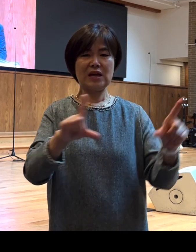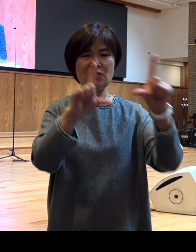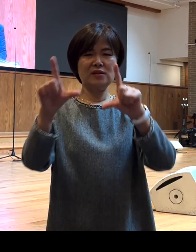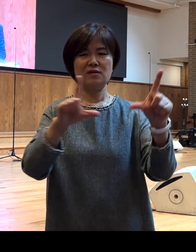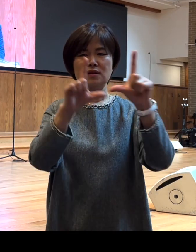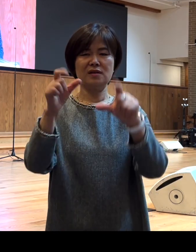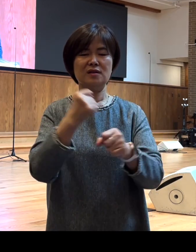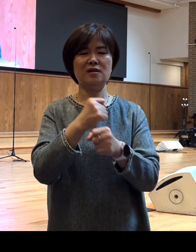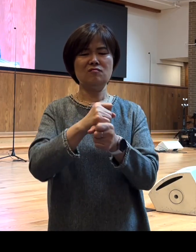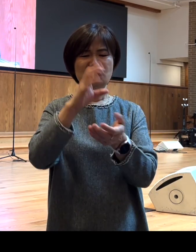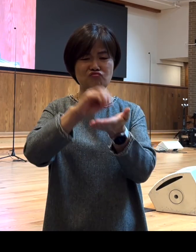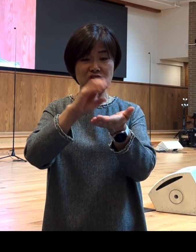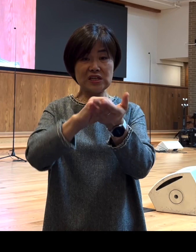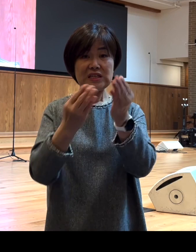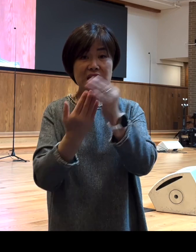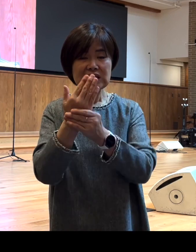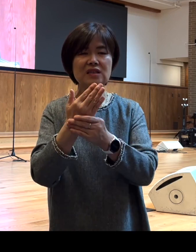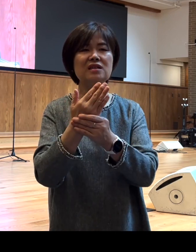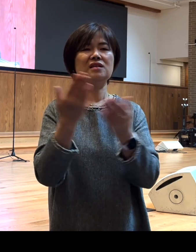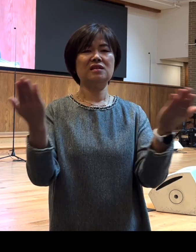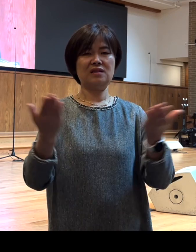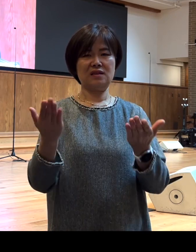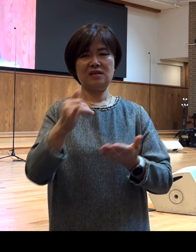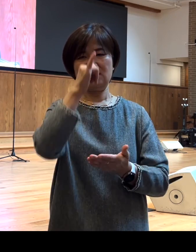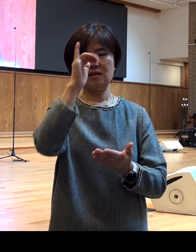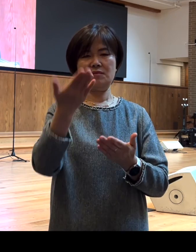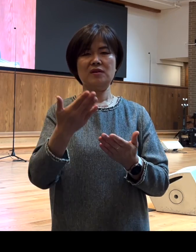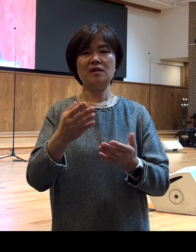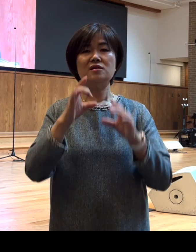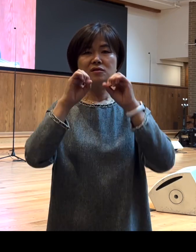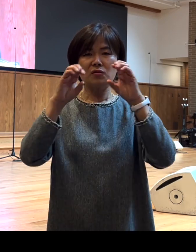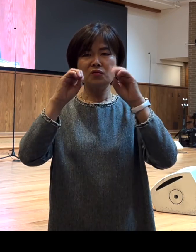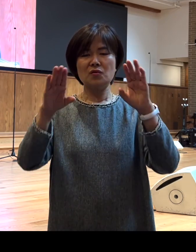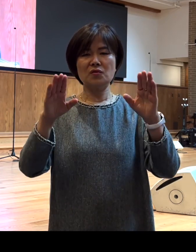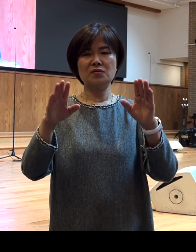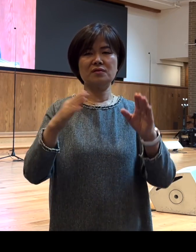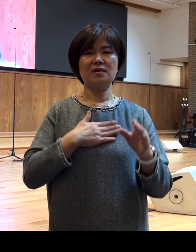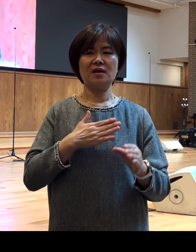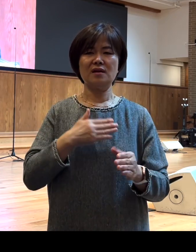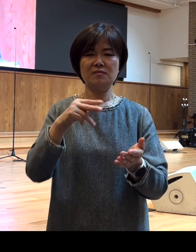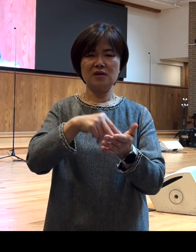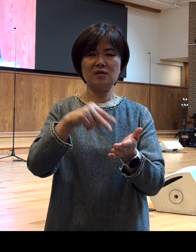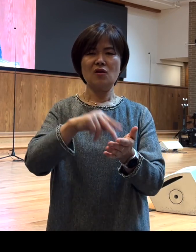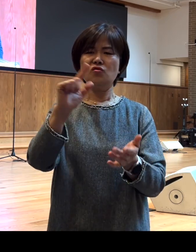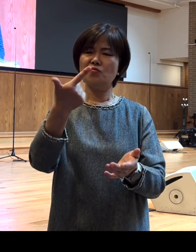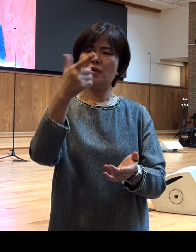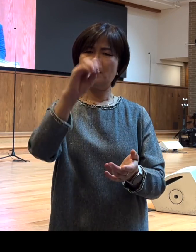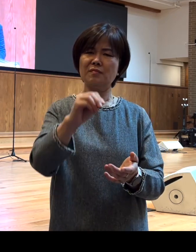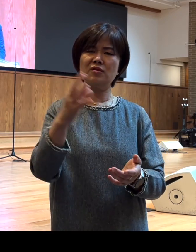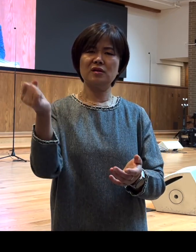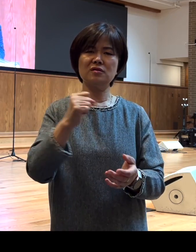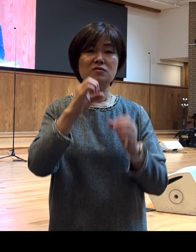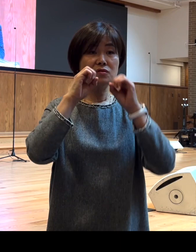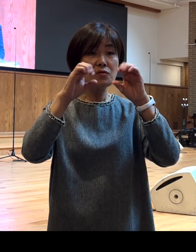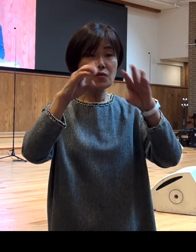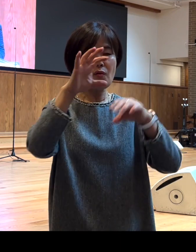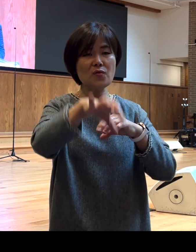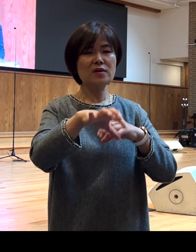빚는 사건들이 있었기 때문에 선교사 출신으로서 이 600만 불을 가지고 선교지 보내면 얼마나